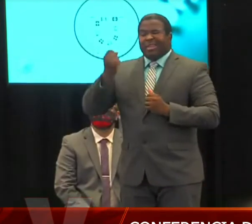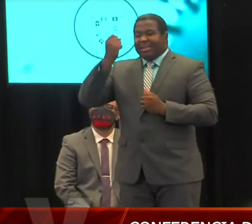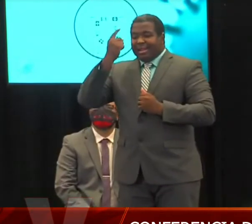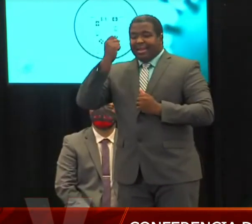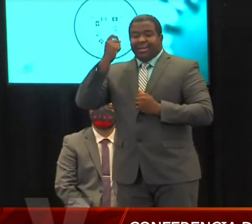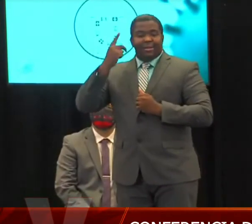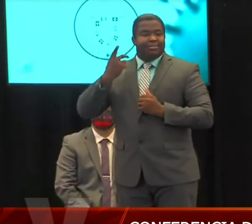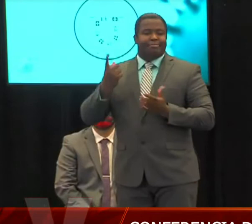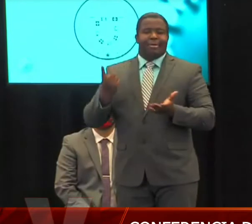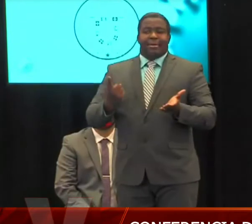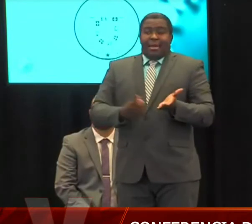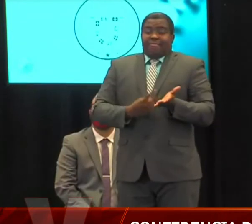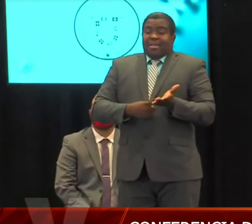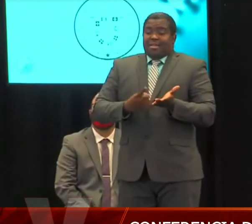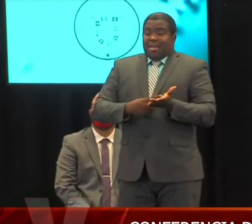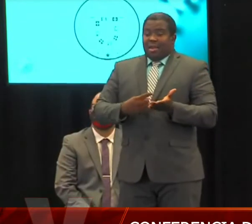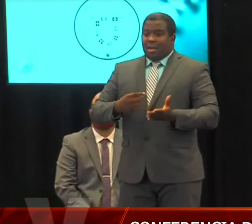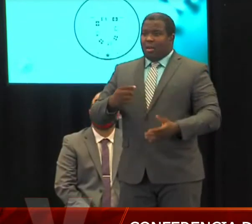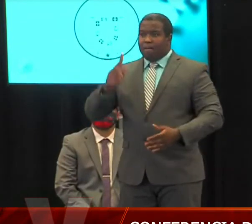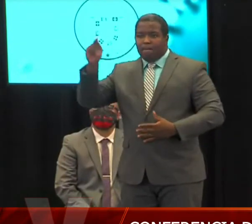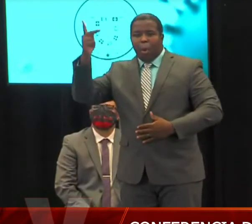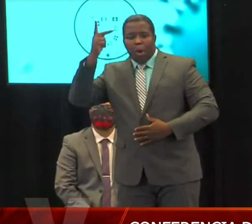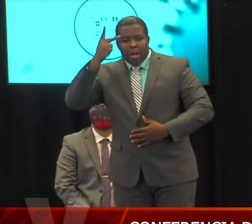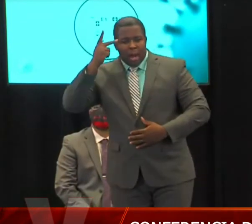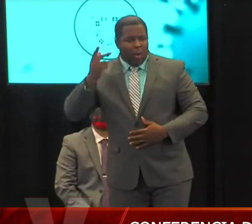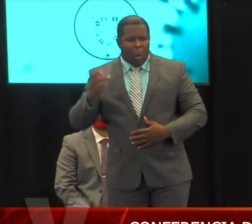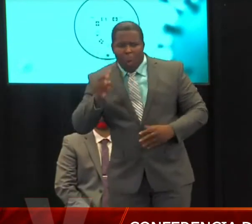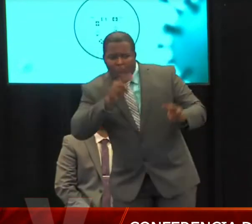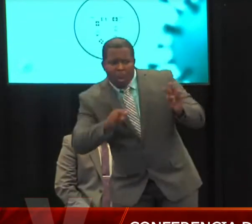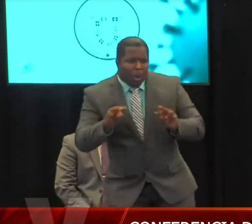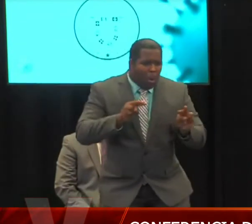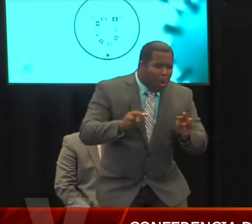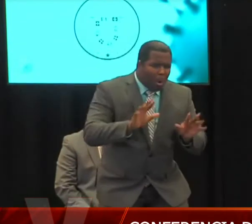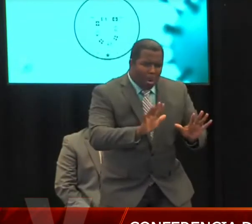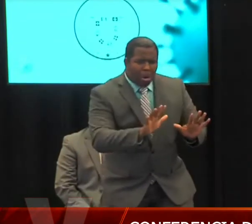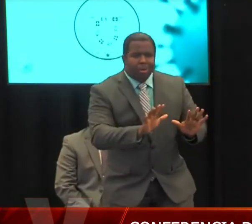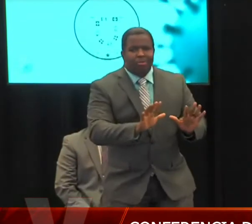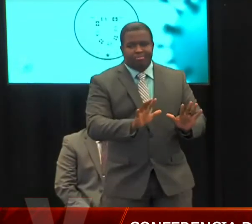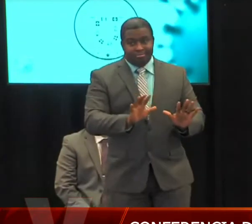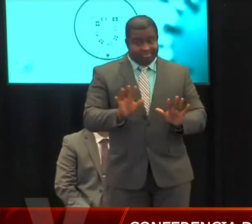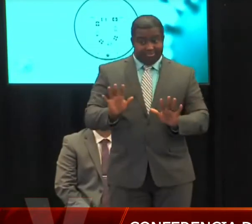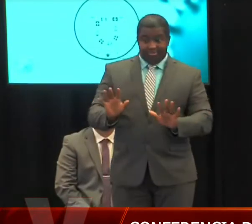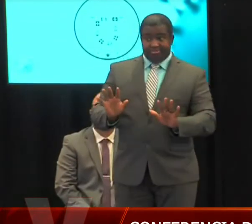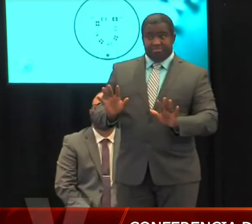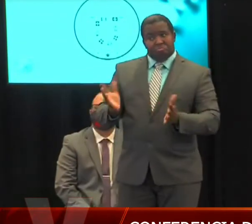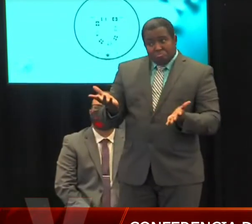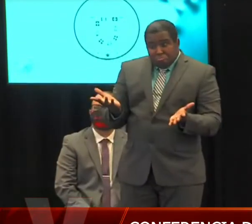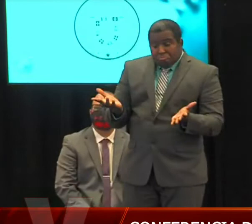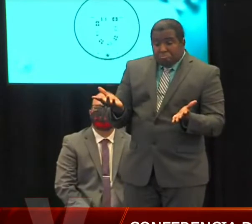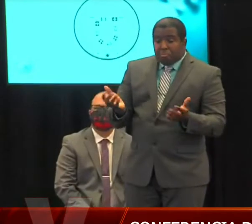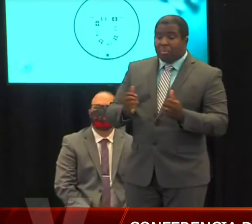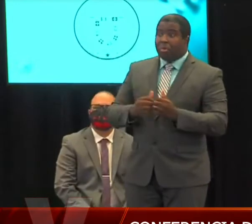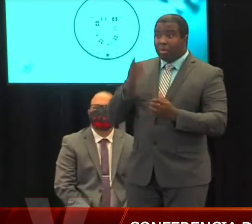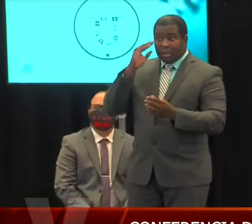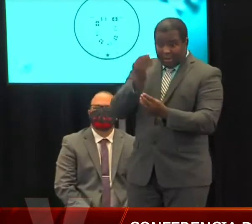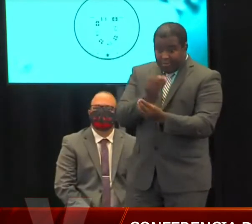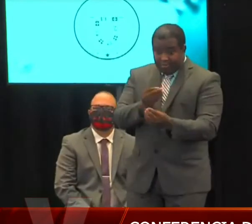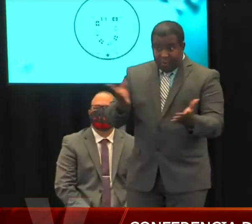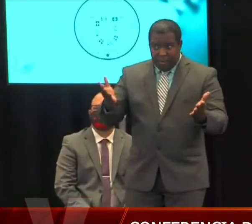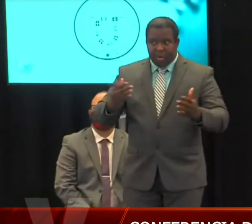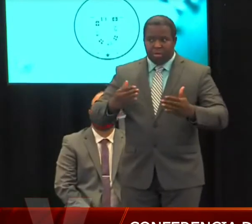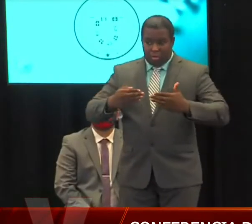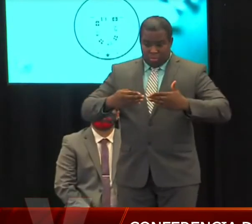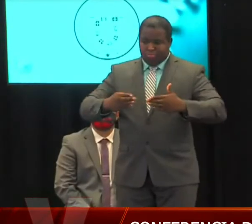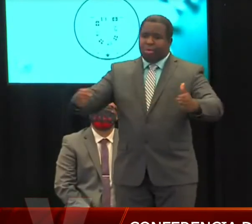fiscalizador. 3.200 intervenciones desde la primera orden ejecutiva. En el mes de